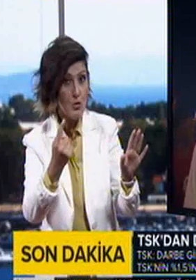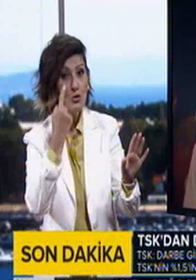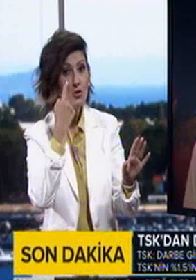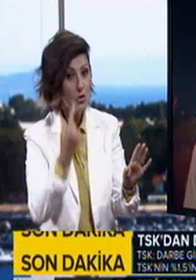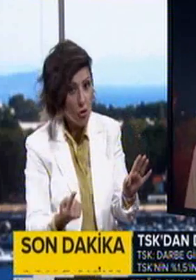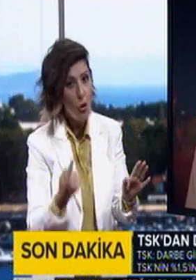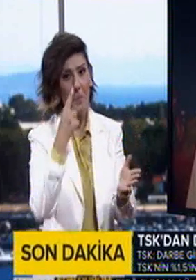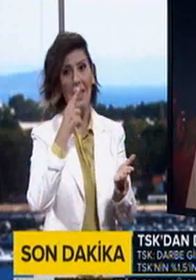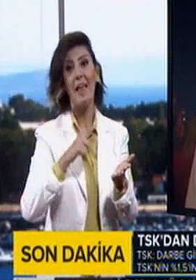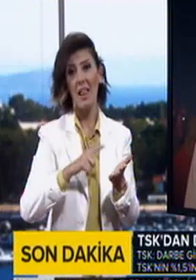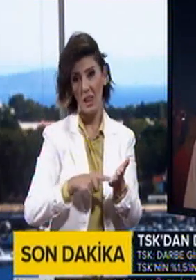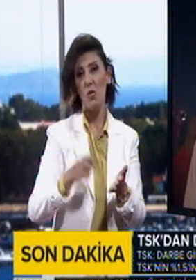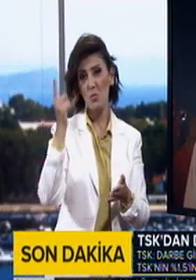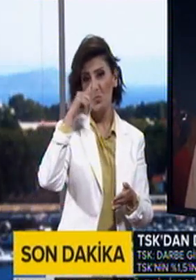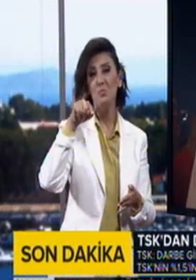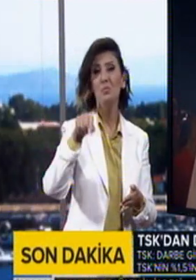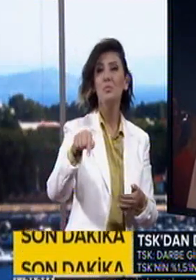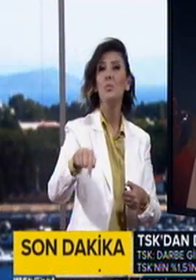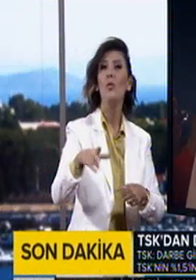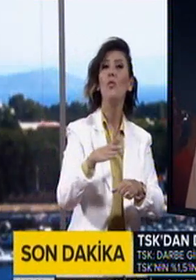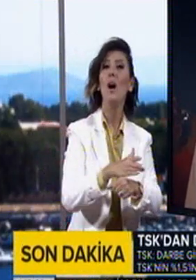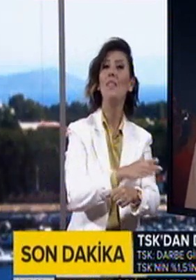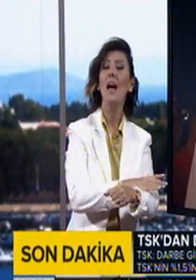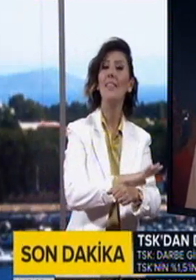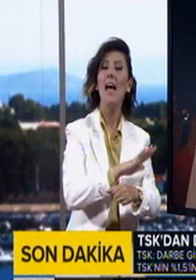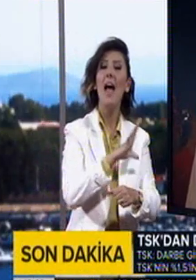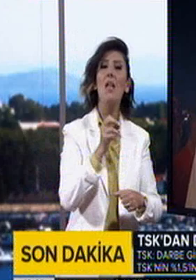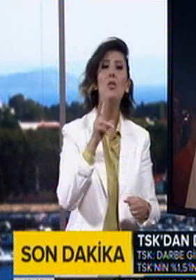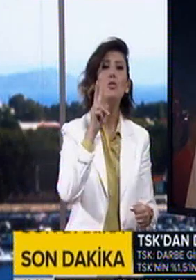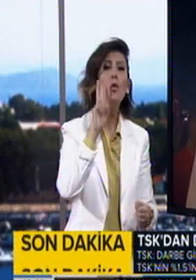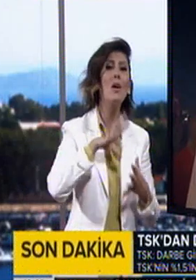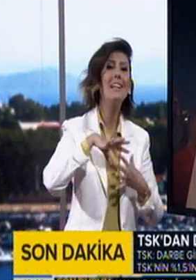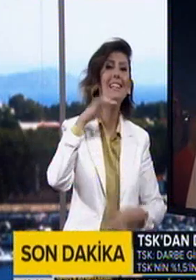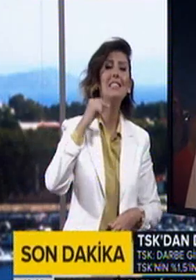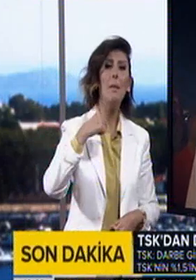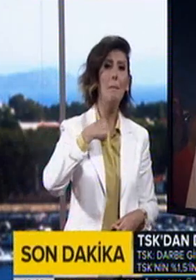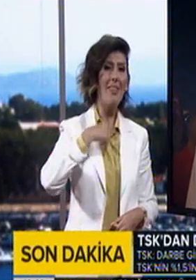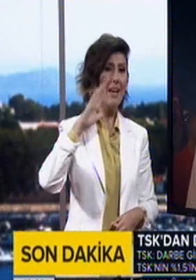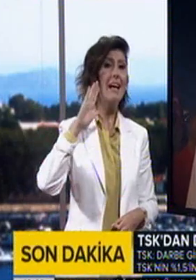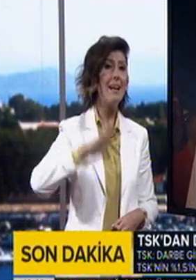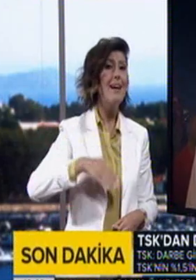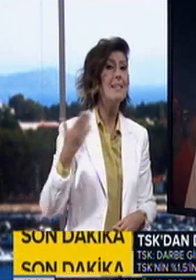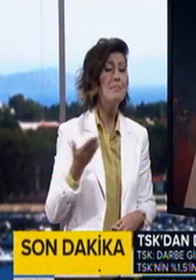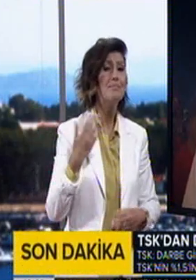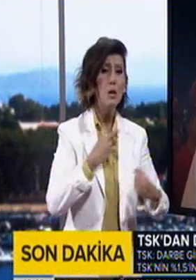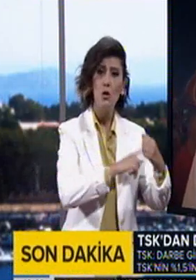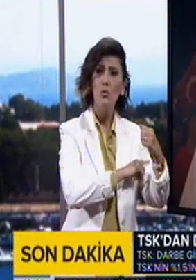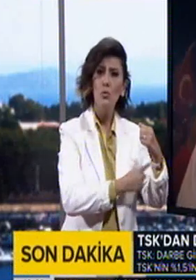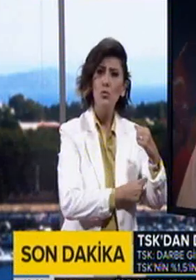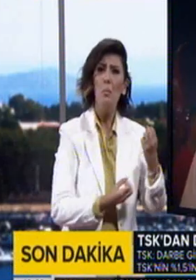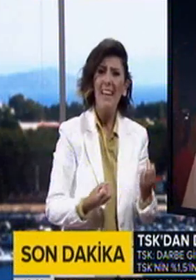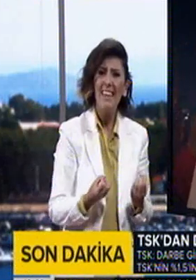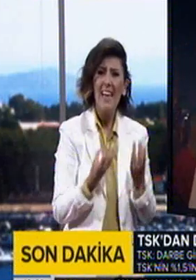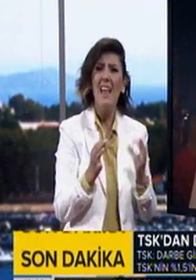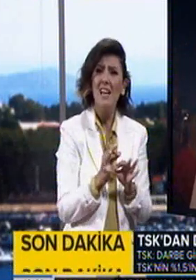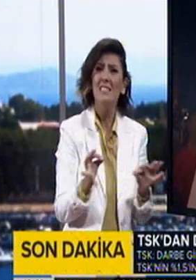inanıyoruz. Dolayısıyla bu vatan en son kişinin kalsam bile gücümün gittiği ölçüde